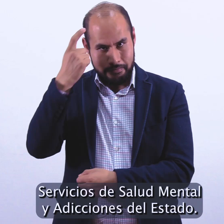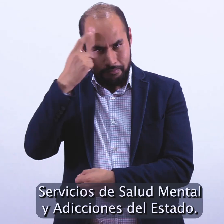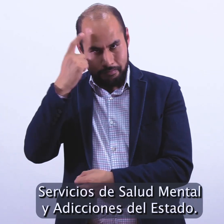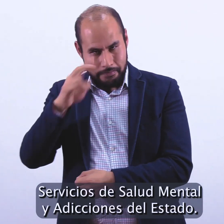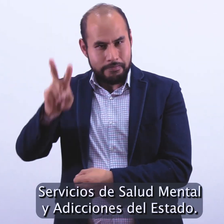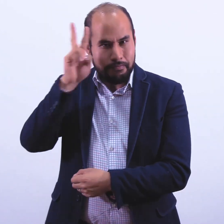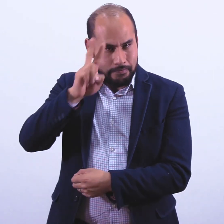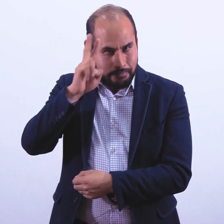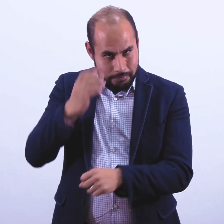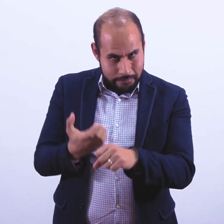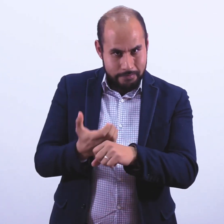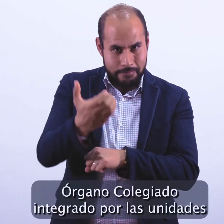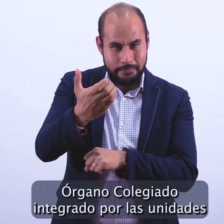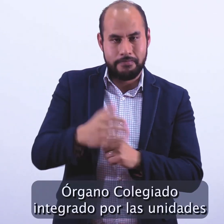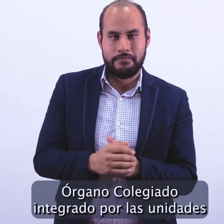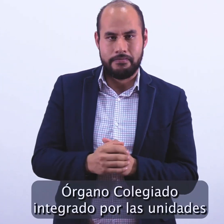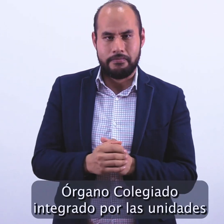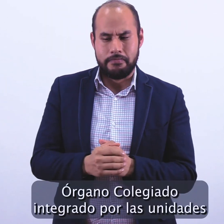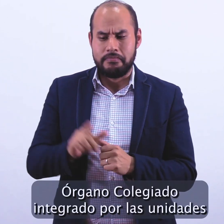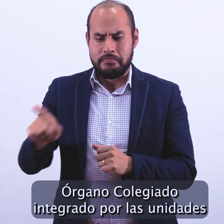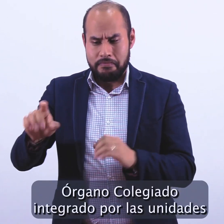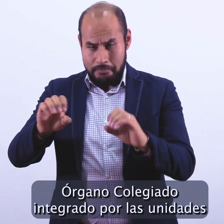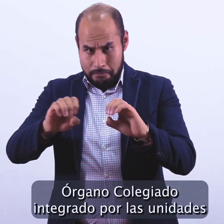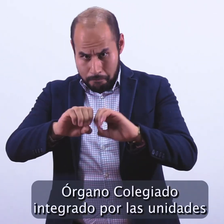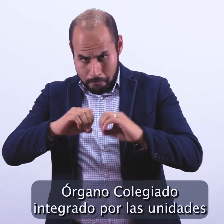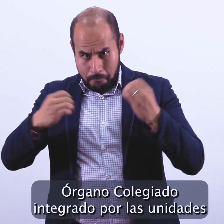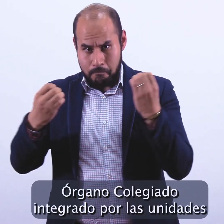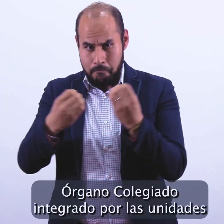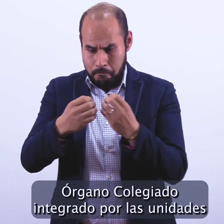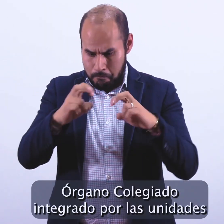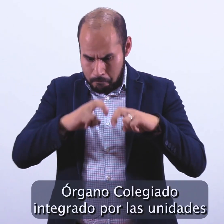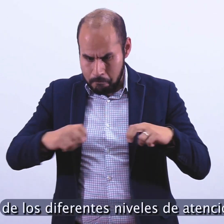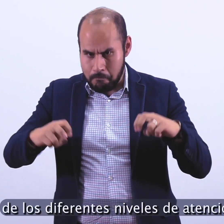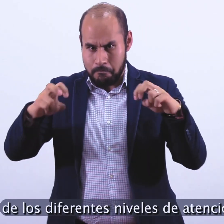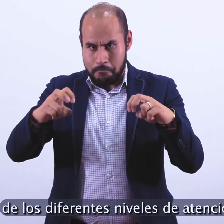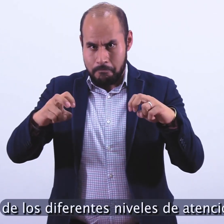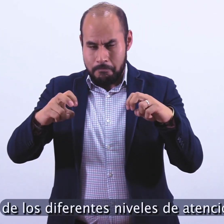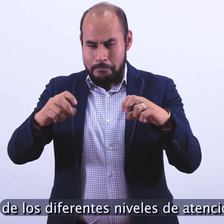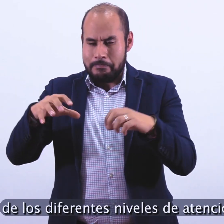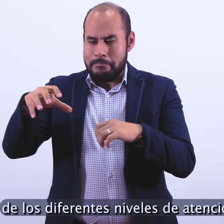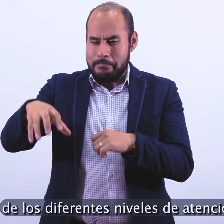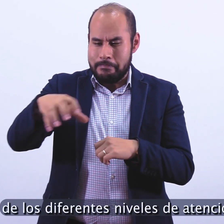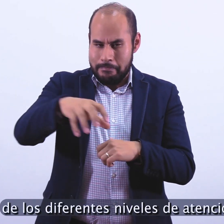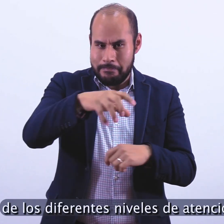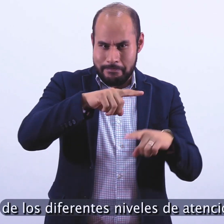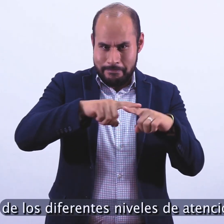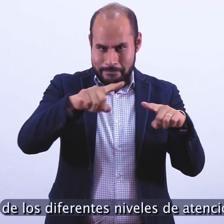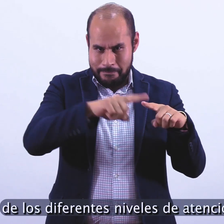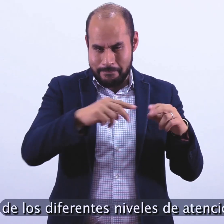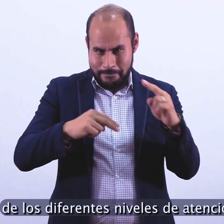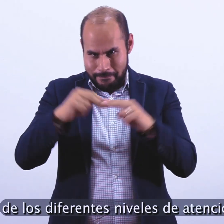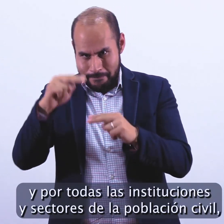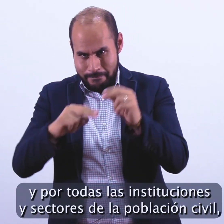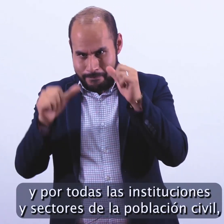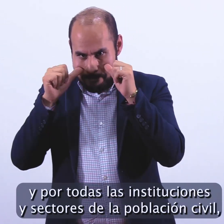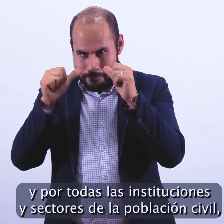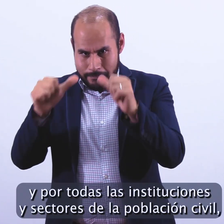Estado Órgano colegiado integrado por las unidades de los diferentes niveles de atención y por todas las